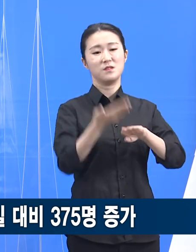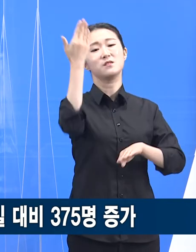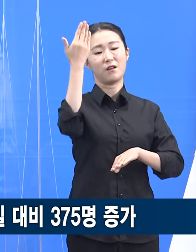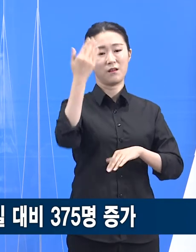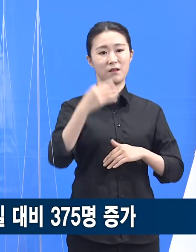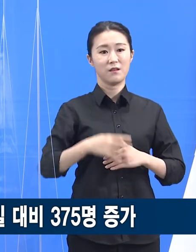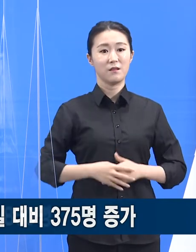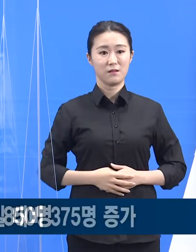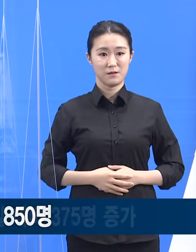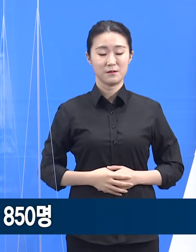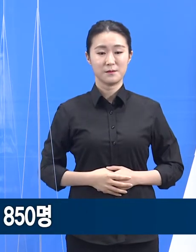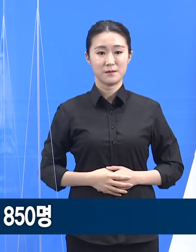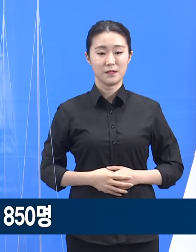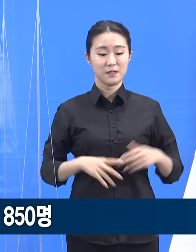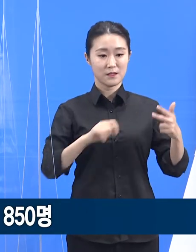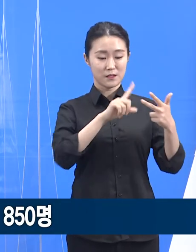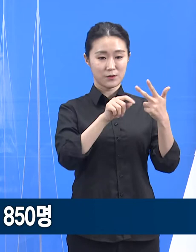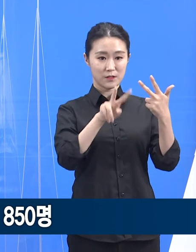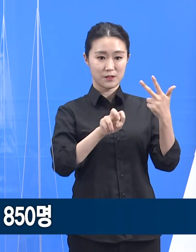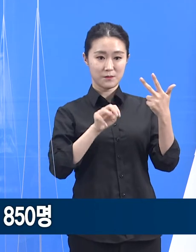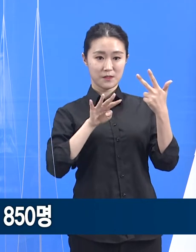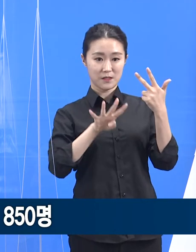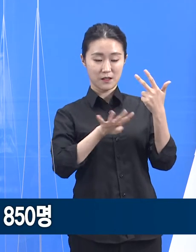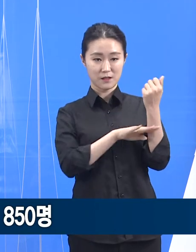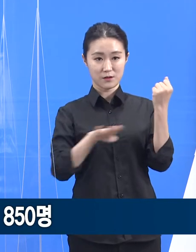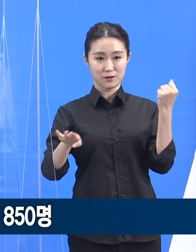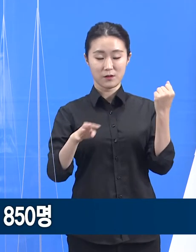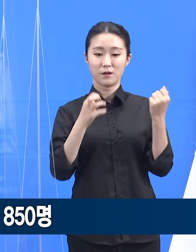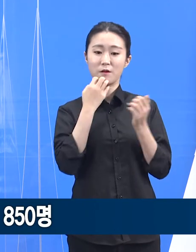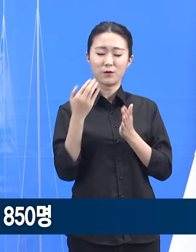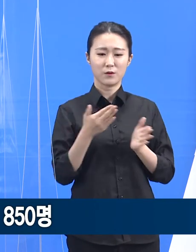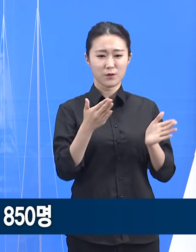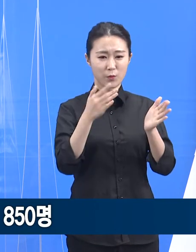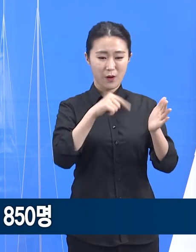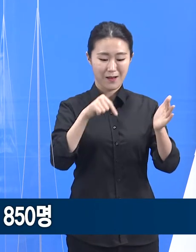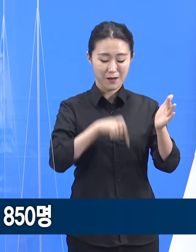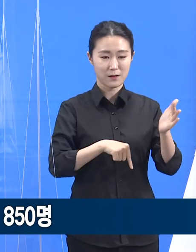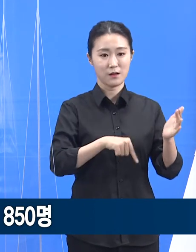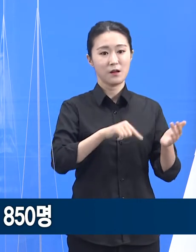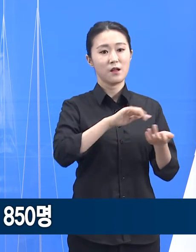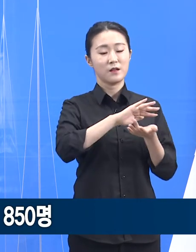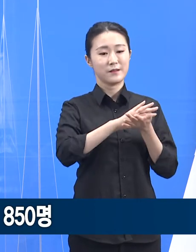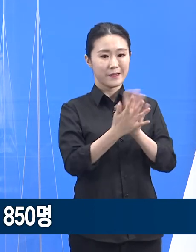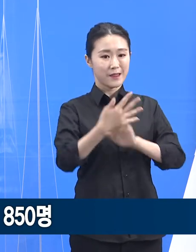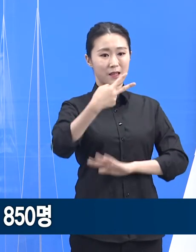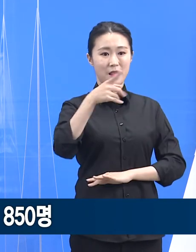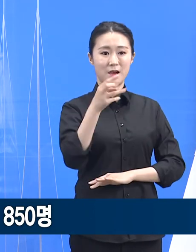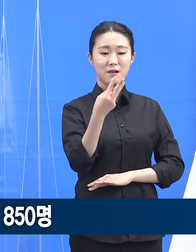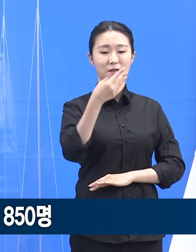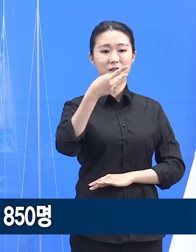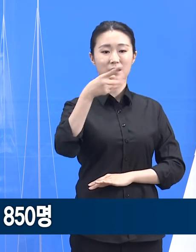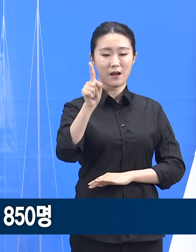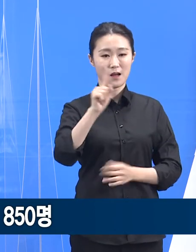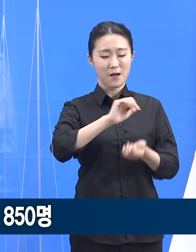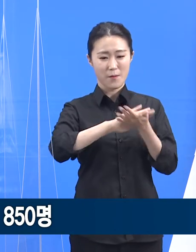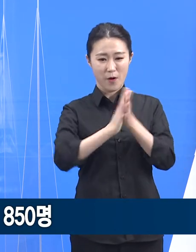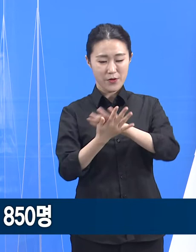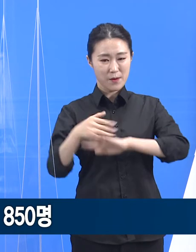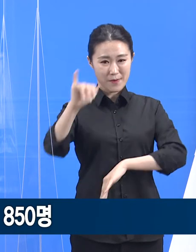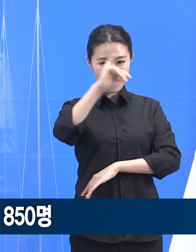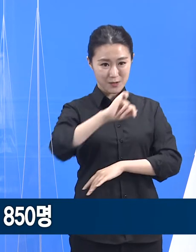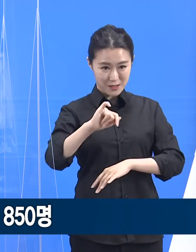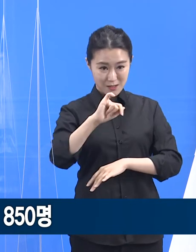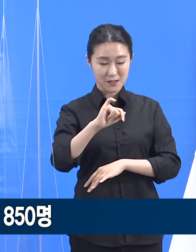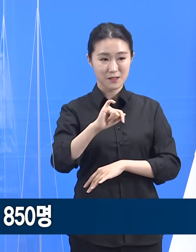7월 27일 기준 경기도에서 델타 변이 바이러스 감염이 확인된 확진자는 850명이며